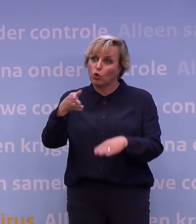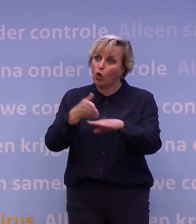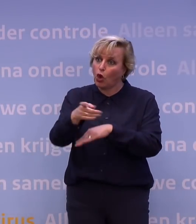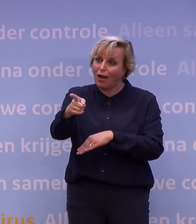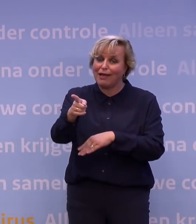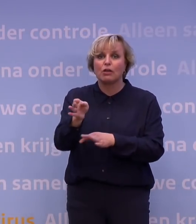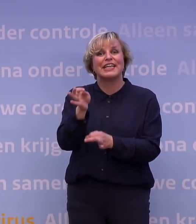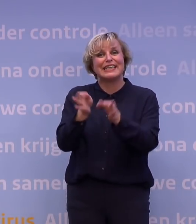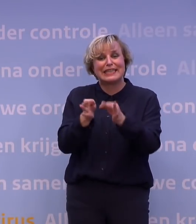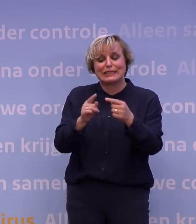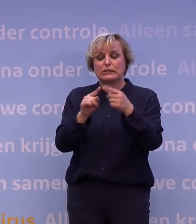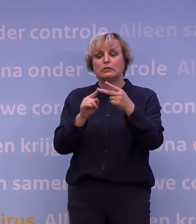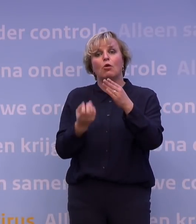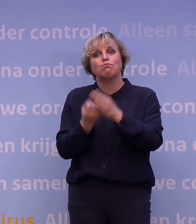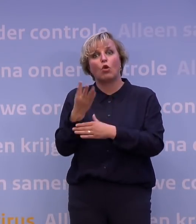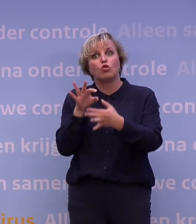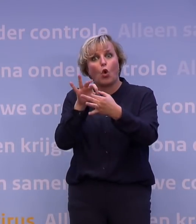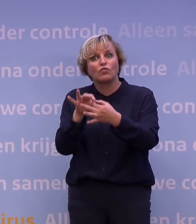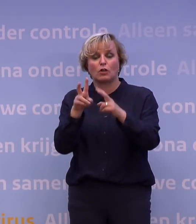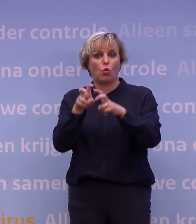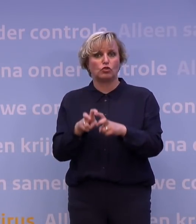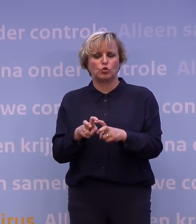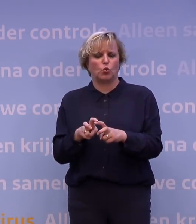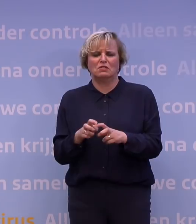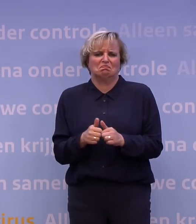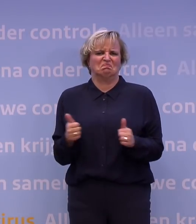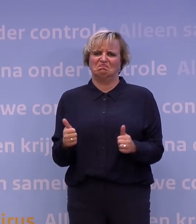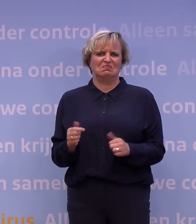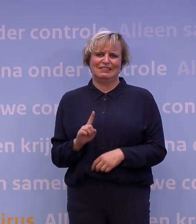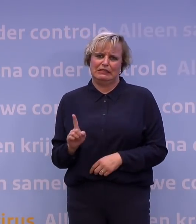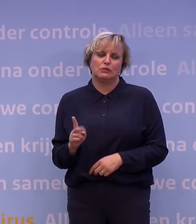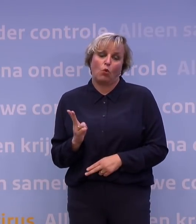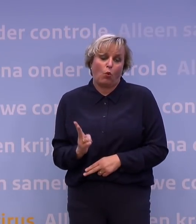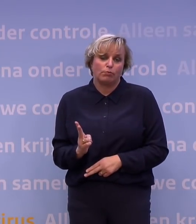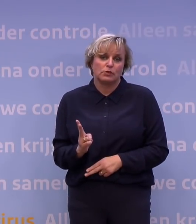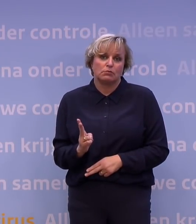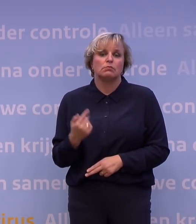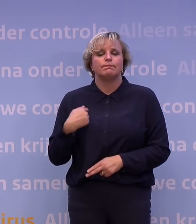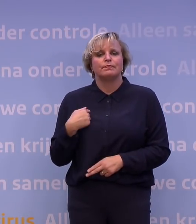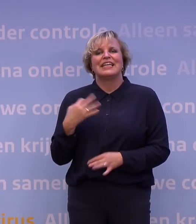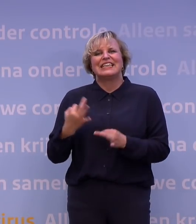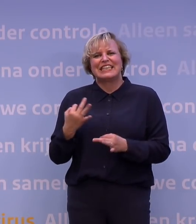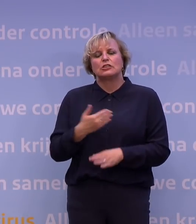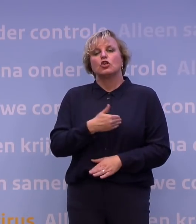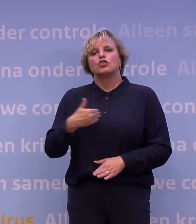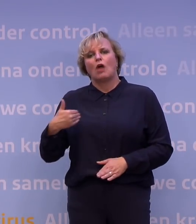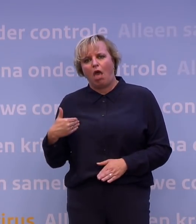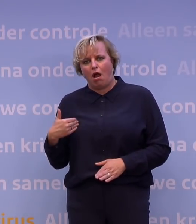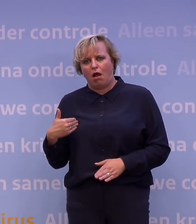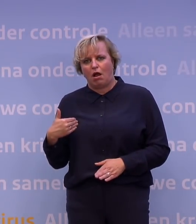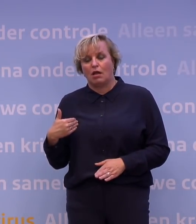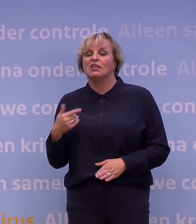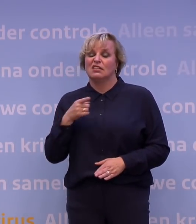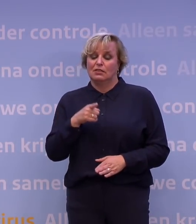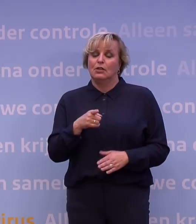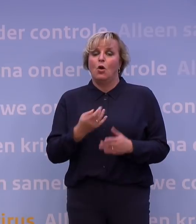met dat testen en met dat bron- en contactonderzoek het nog niet perfect loopt. Bij testen duurt het nog in teveel gevallen te lang. En bij bron- en contactonderzoek zie je natuurlijk bij